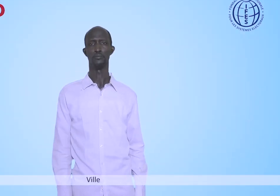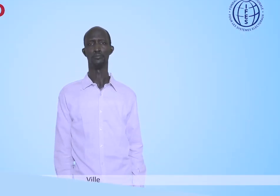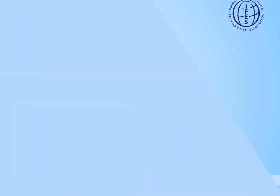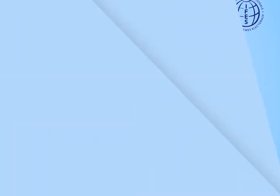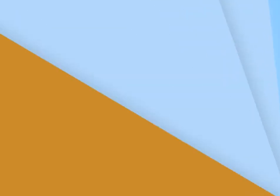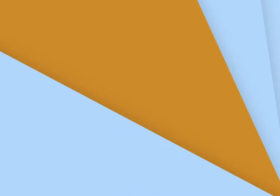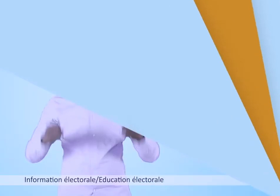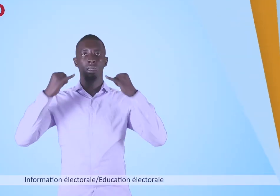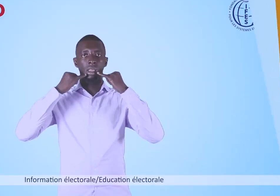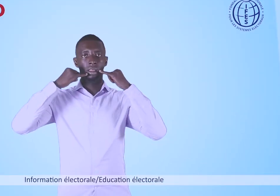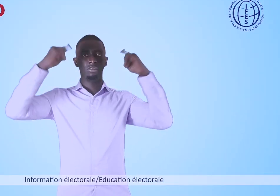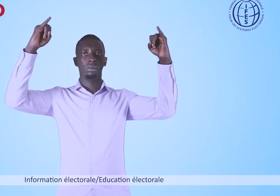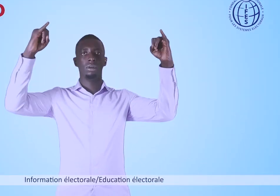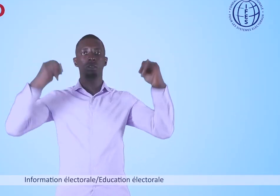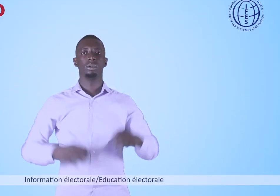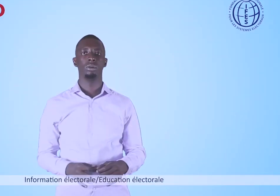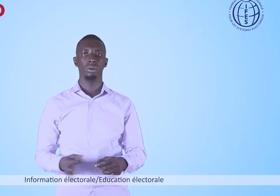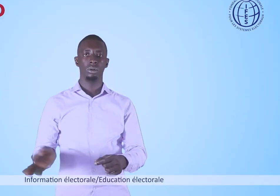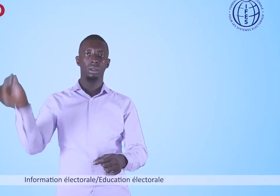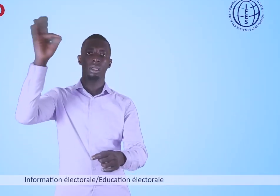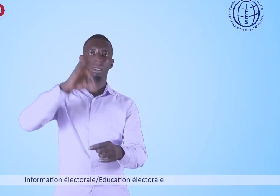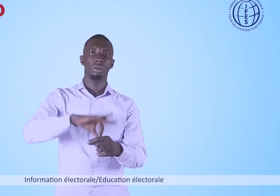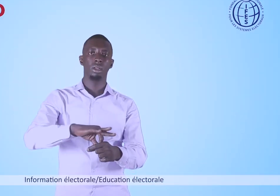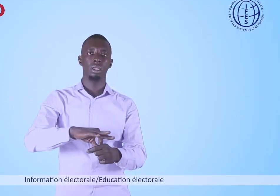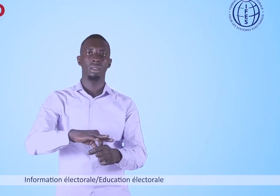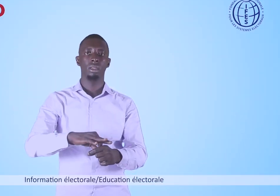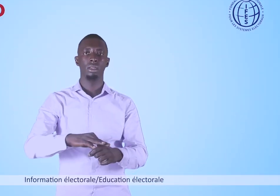Information électorale Éducation électorale